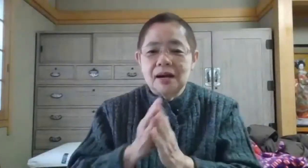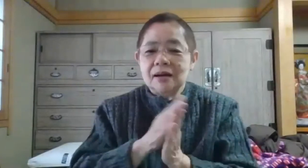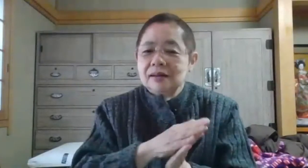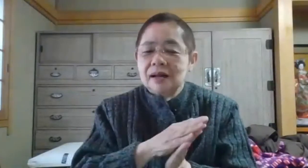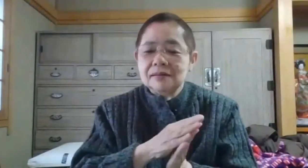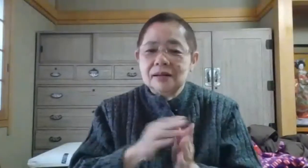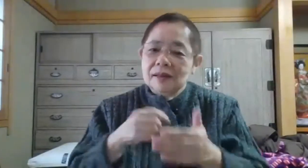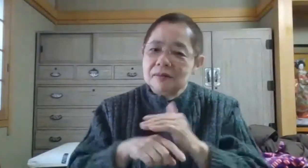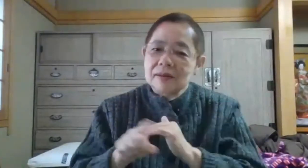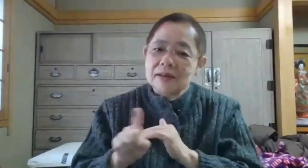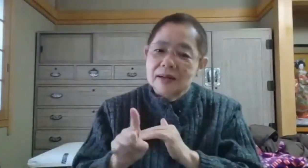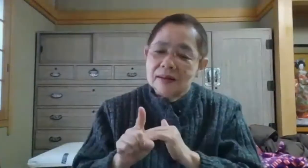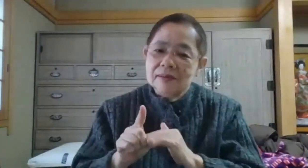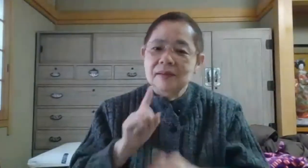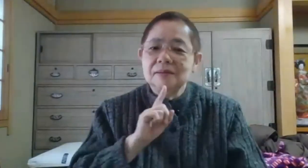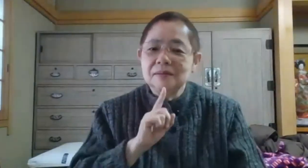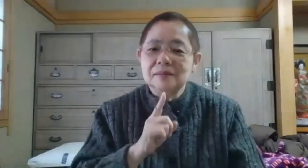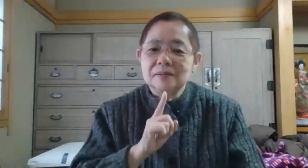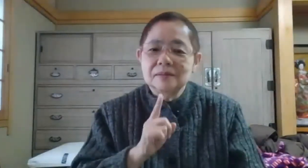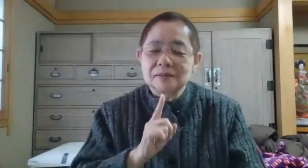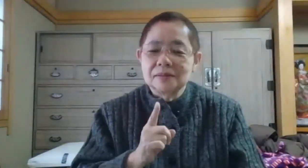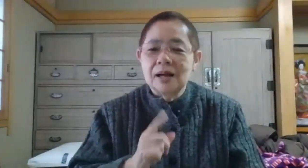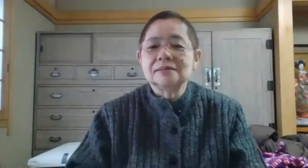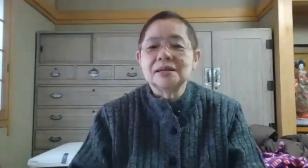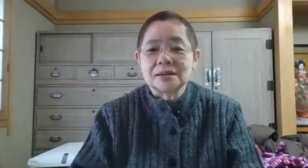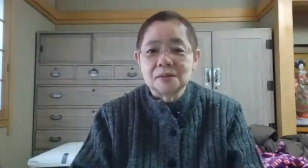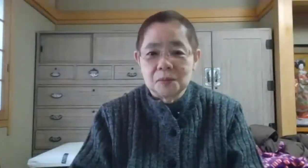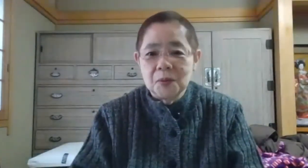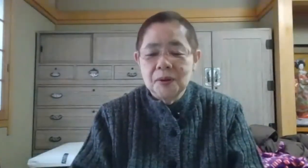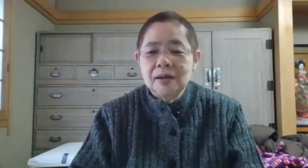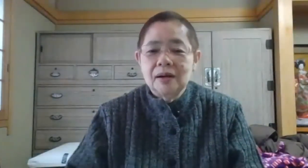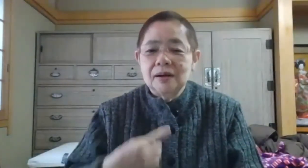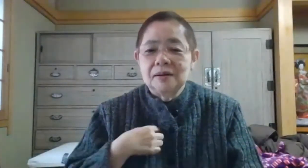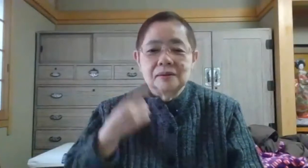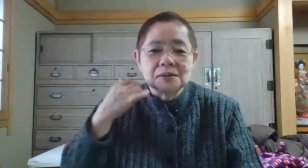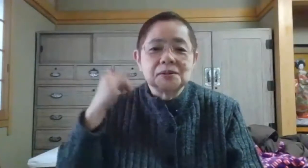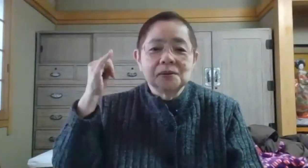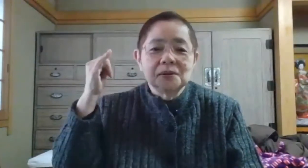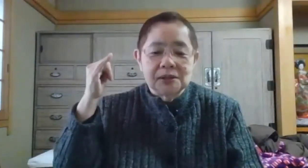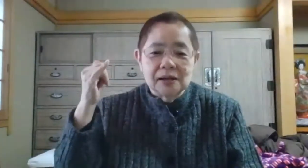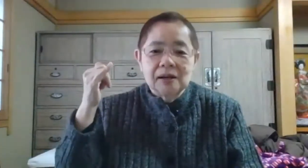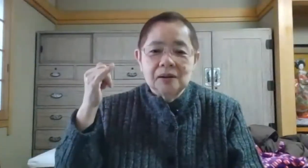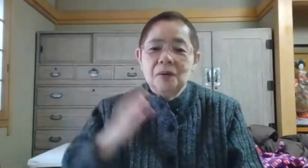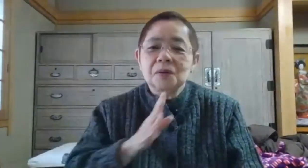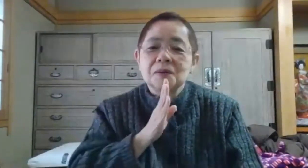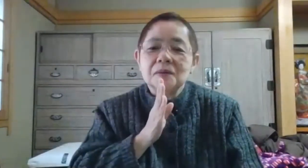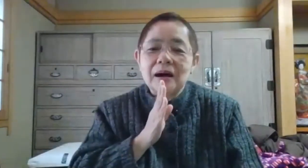亡くなったのはなぜかということになるんですけれども私の両親本当は